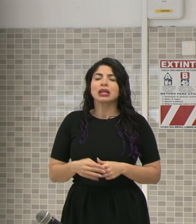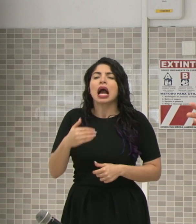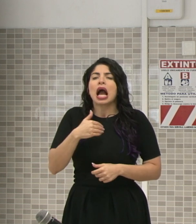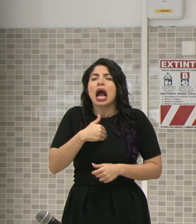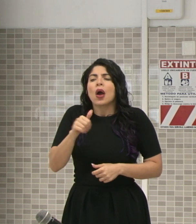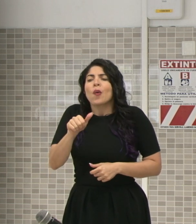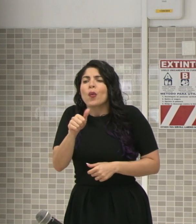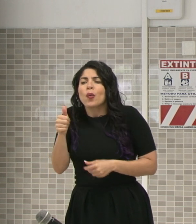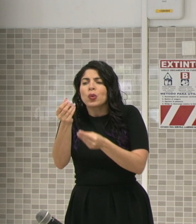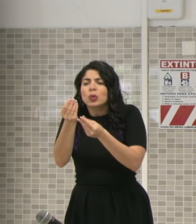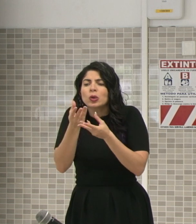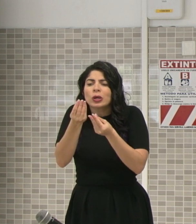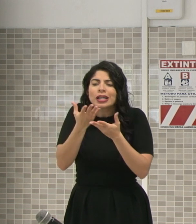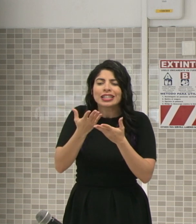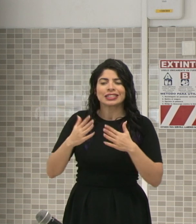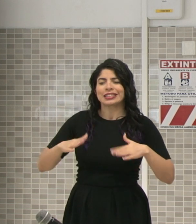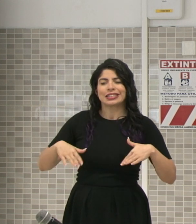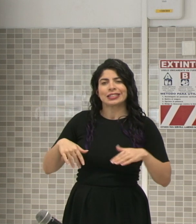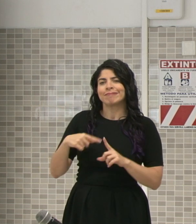otros indicadores que no son tan positivos.